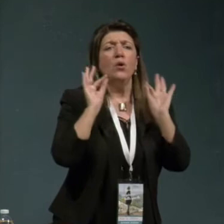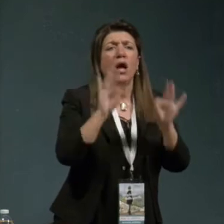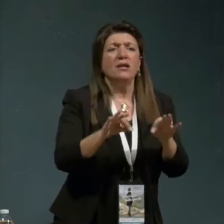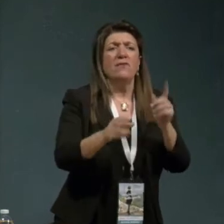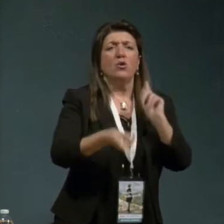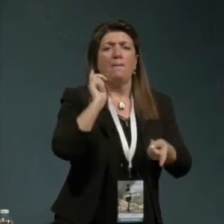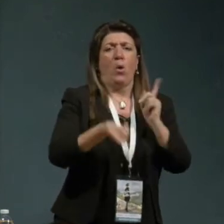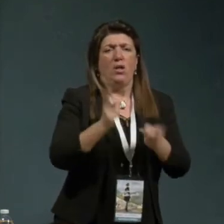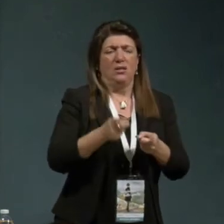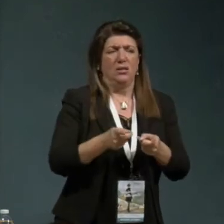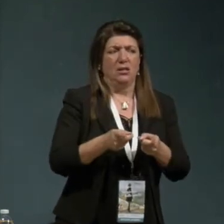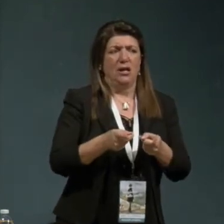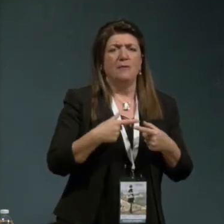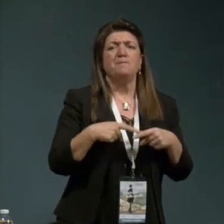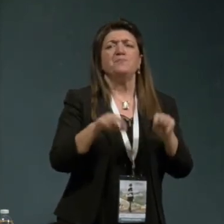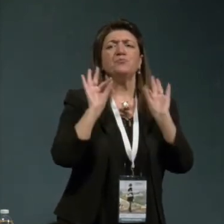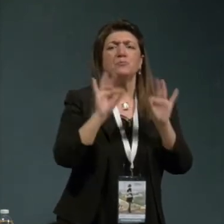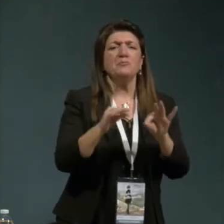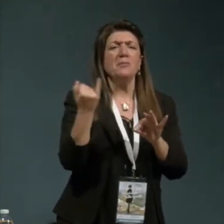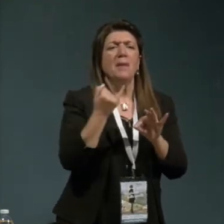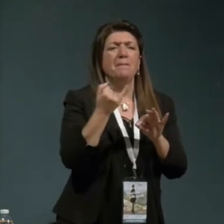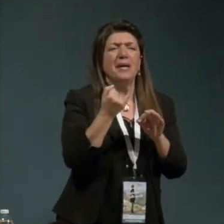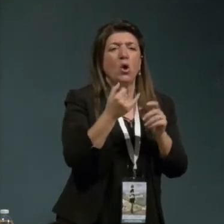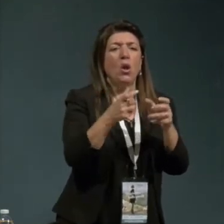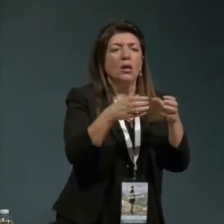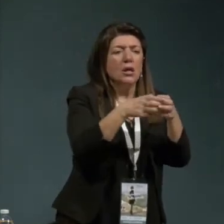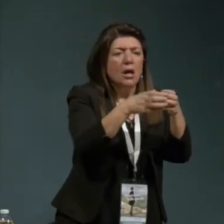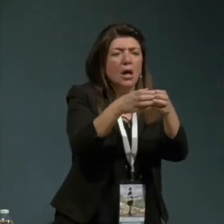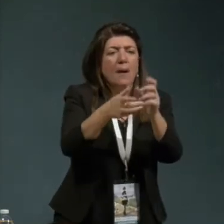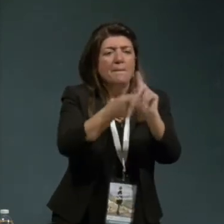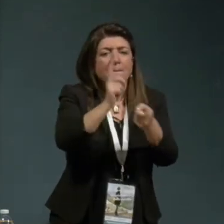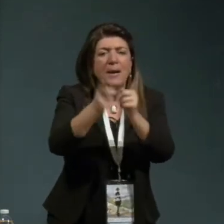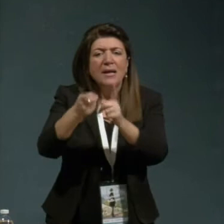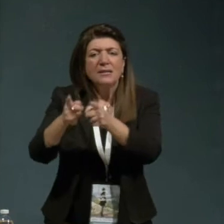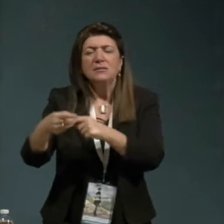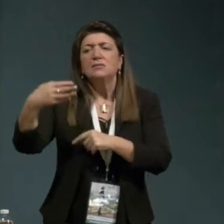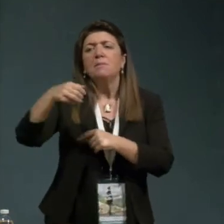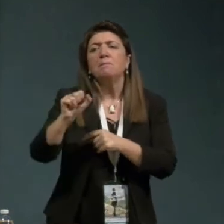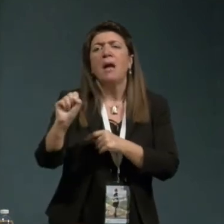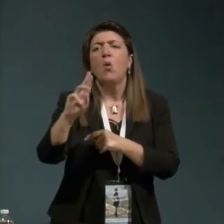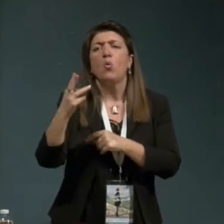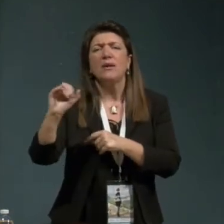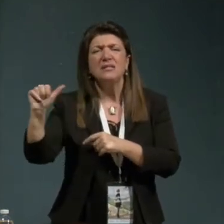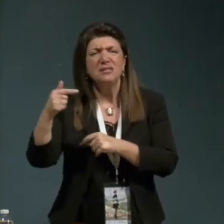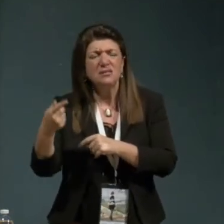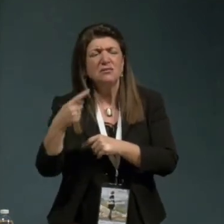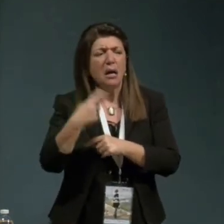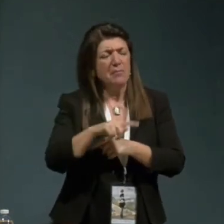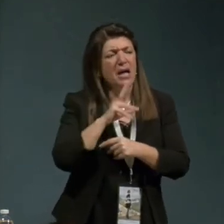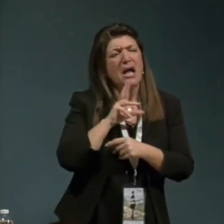sono arrivate le piccoli partiti trotskisti e maoisti che hanno detto